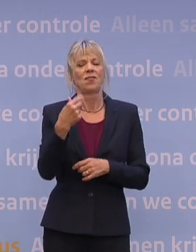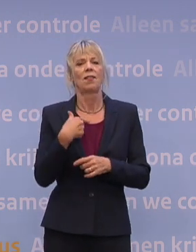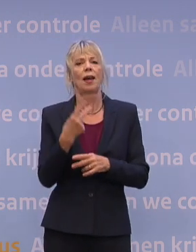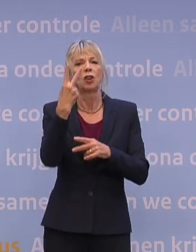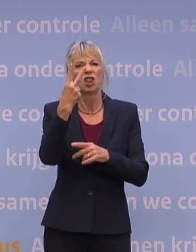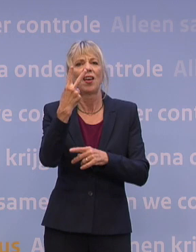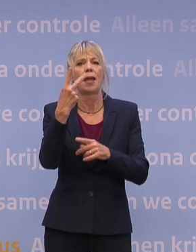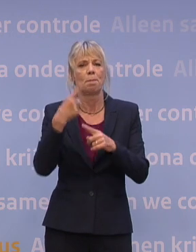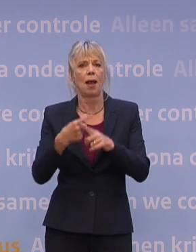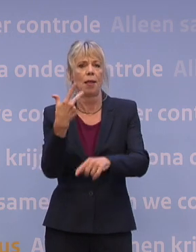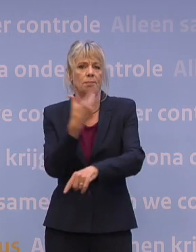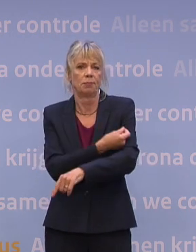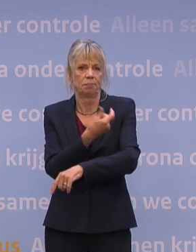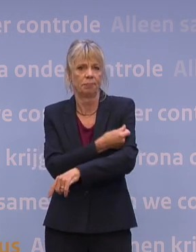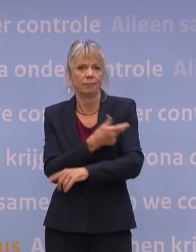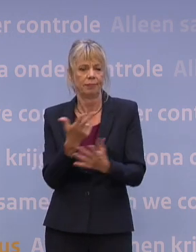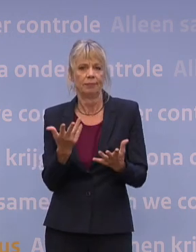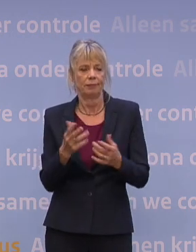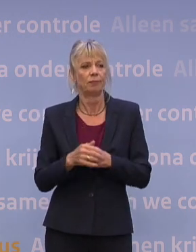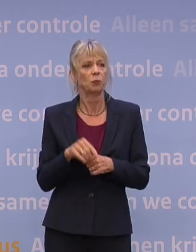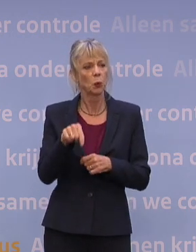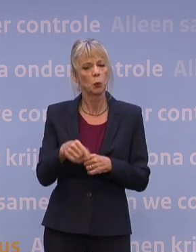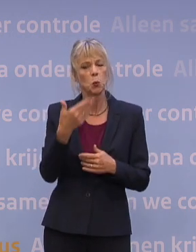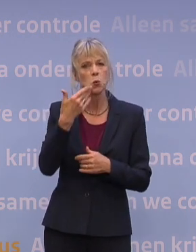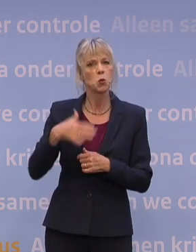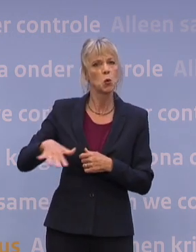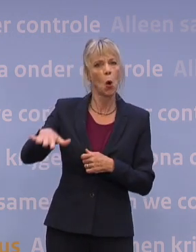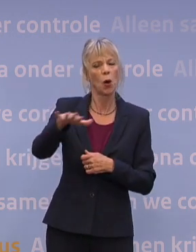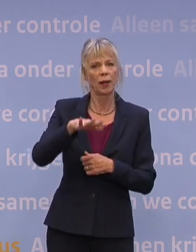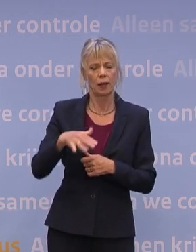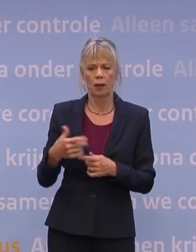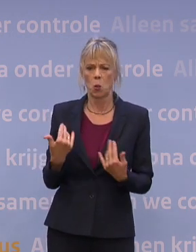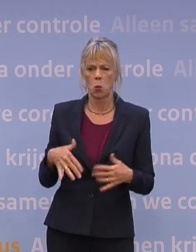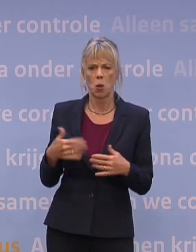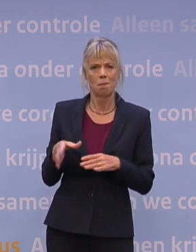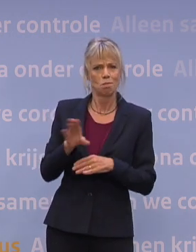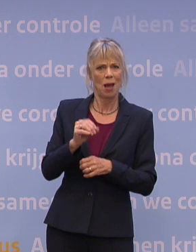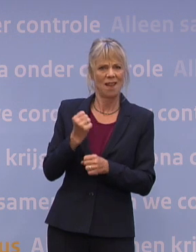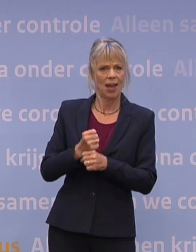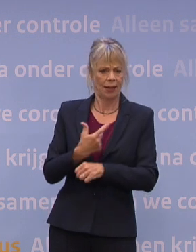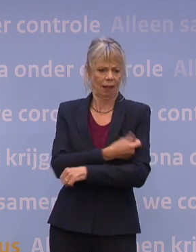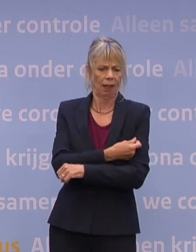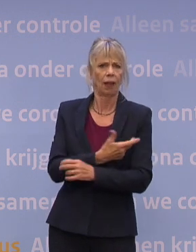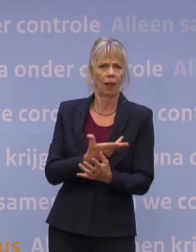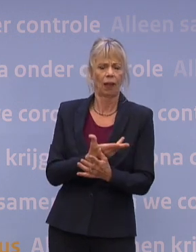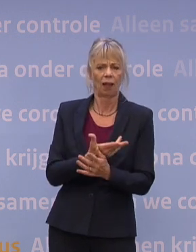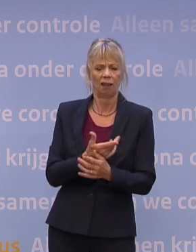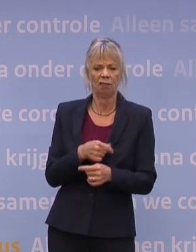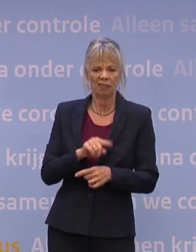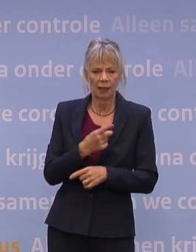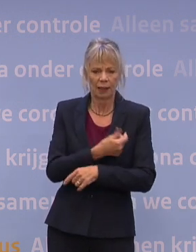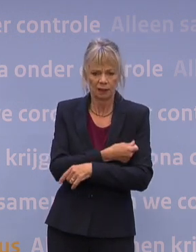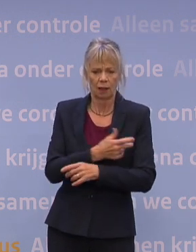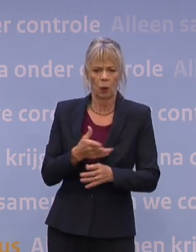Nou komen er signalen binnen van mensen die, vooral jongeren, die vanwege heftige bijwerkingen twijfelen om hun tweede vaccinatie te gaan